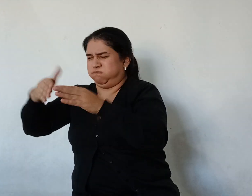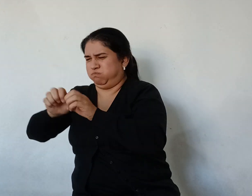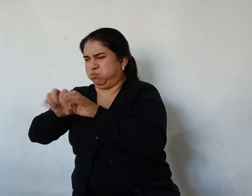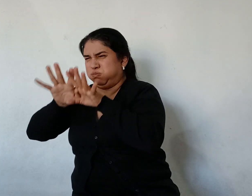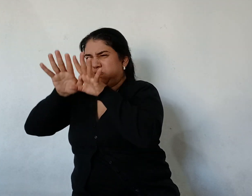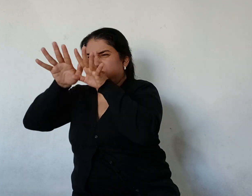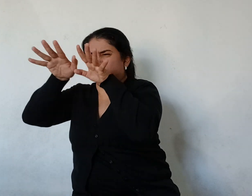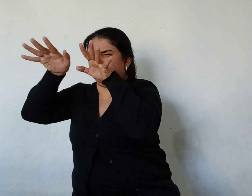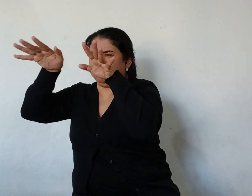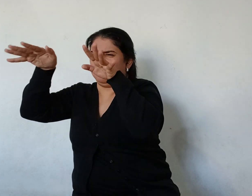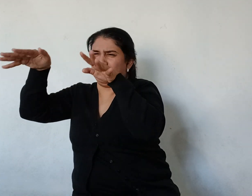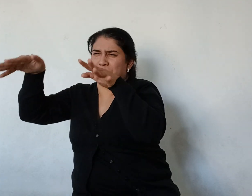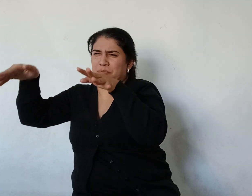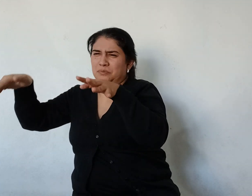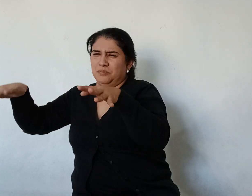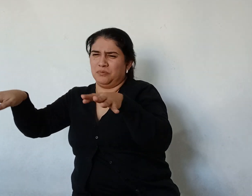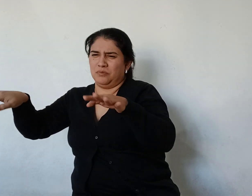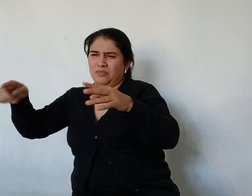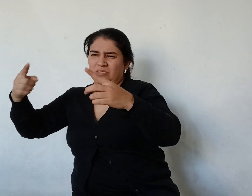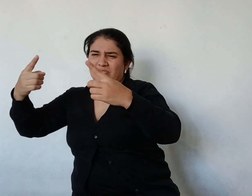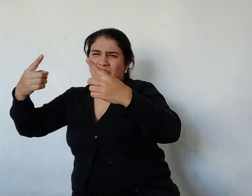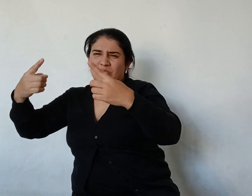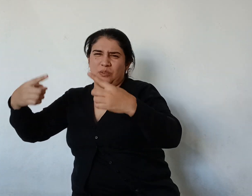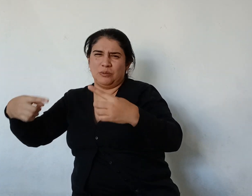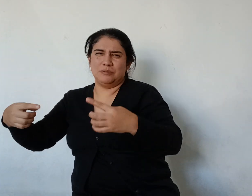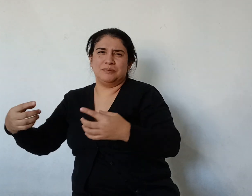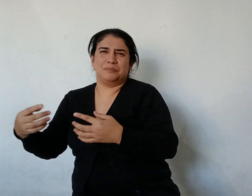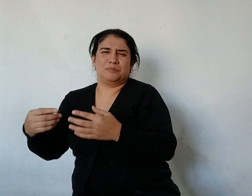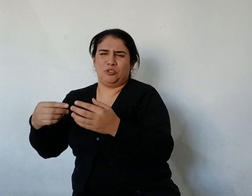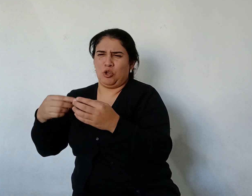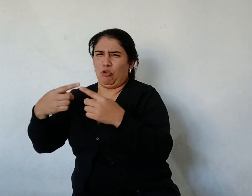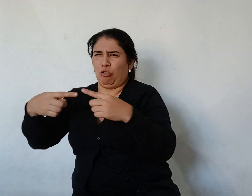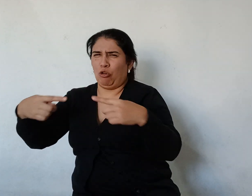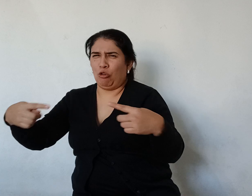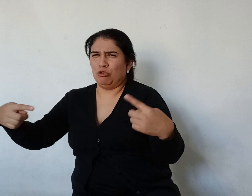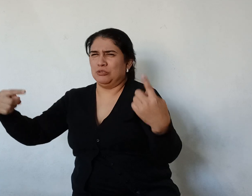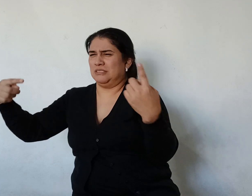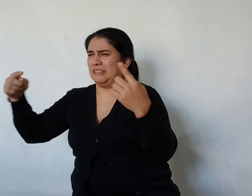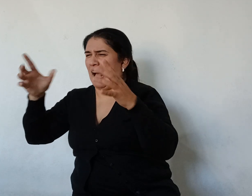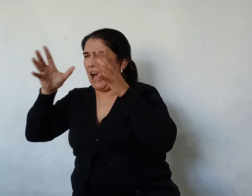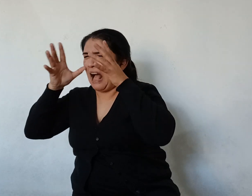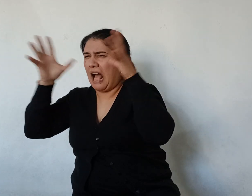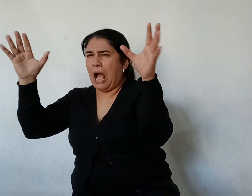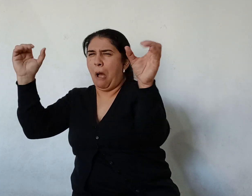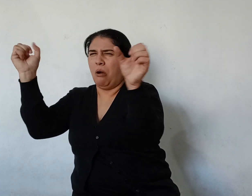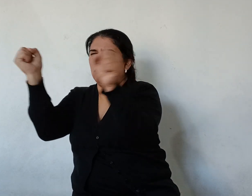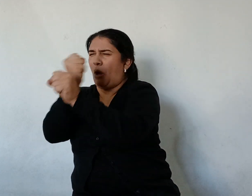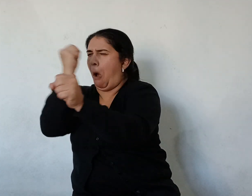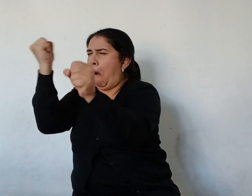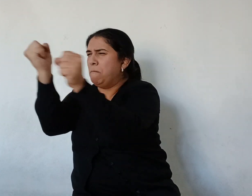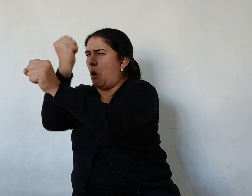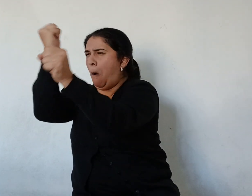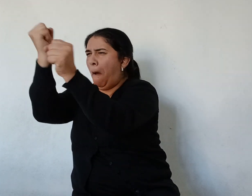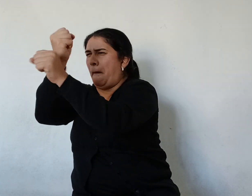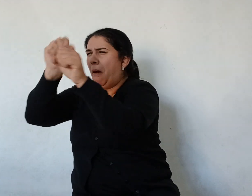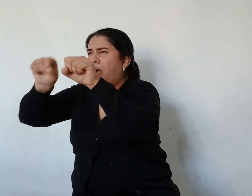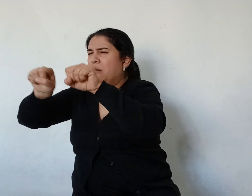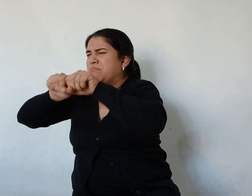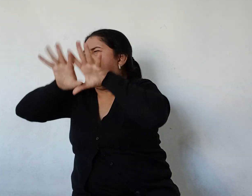No es posible Darse cuenta Del terrible ruido Con que reventó El torpedo Reventó Y partió El buque En 15